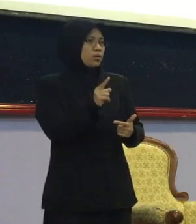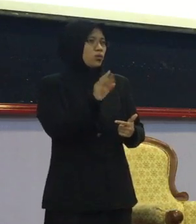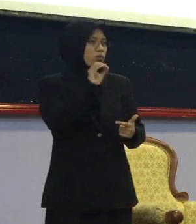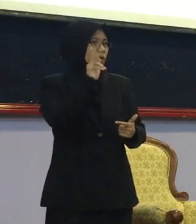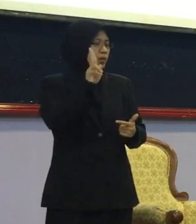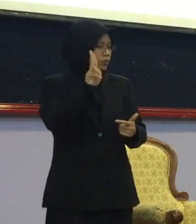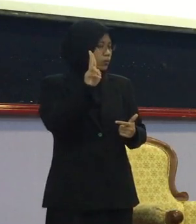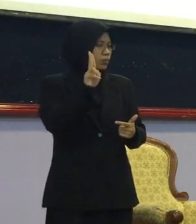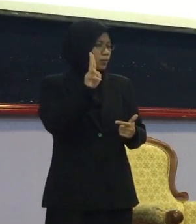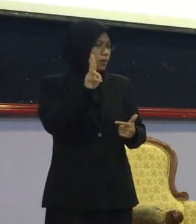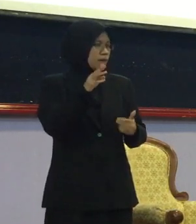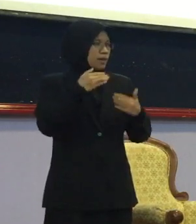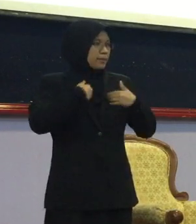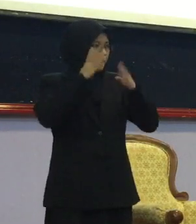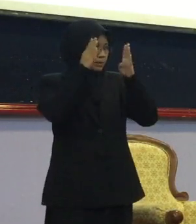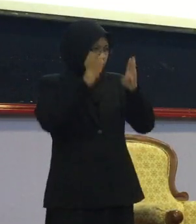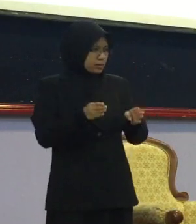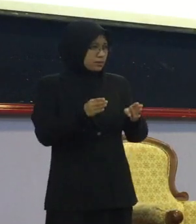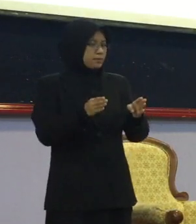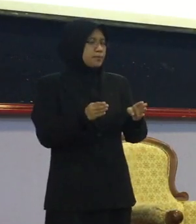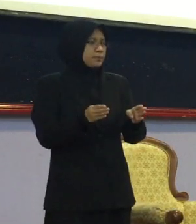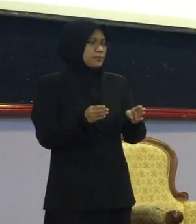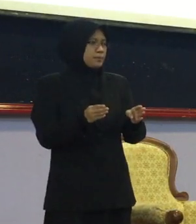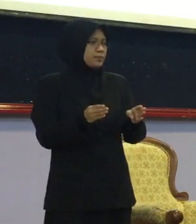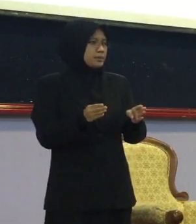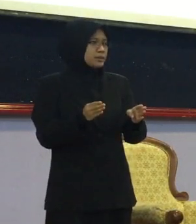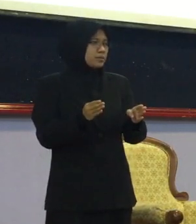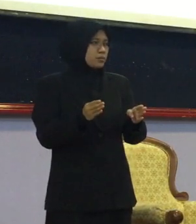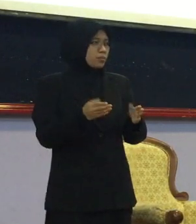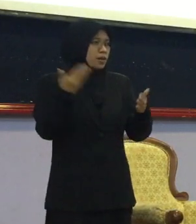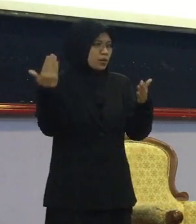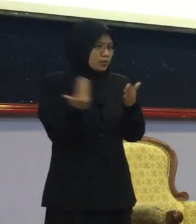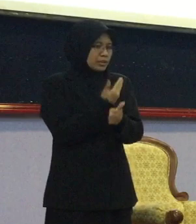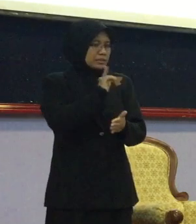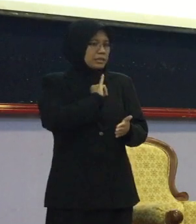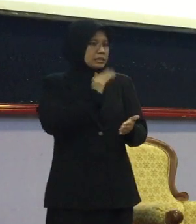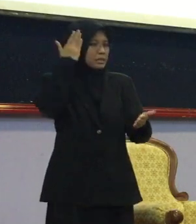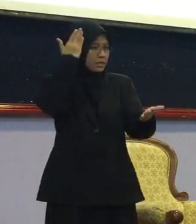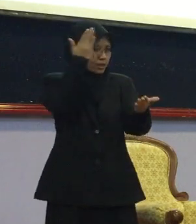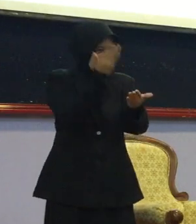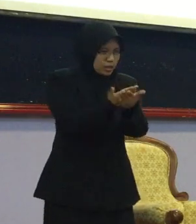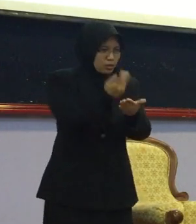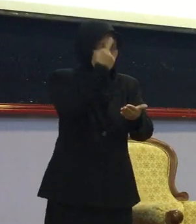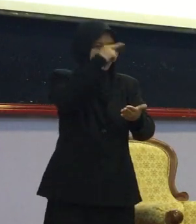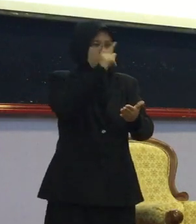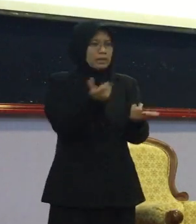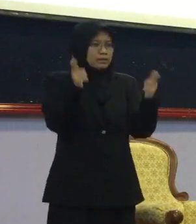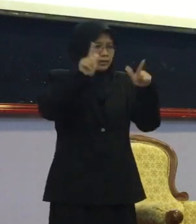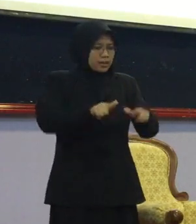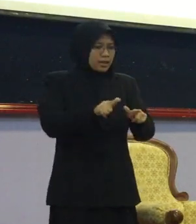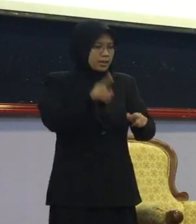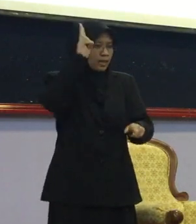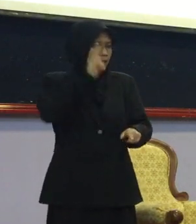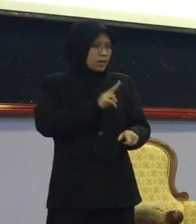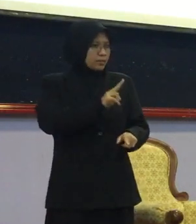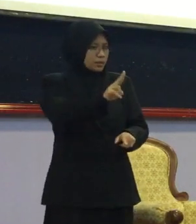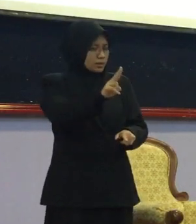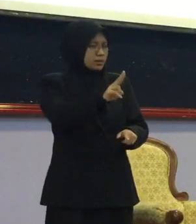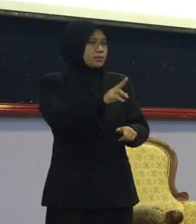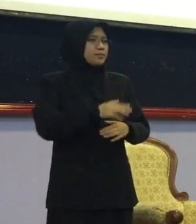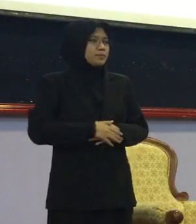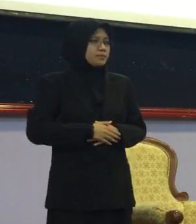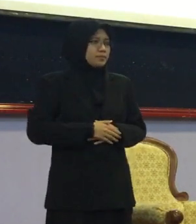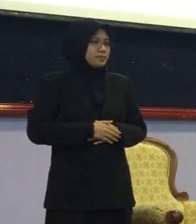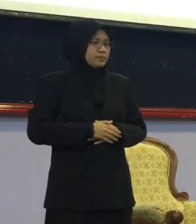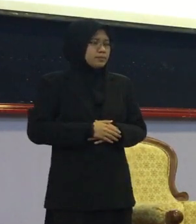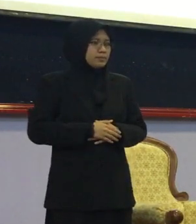-Dik Dan buat yang baru ni Saya dah kata Kita dah cadangkan Suruh masukkan agama Dan malah Akademi pun tulis Sampai SPM Oh